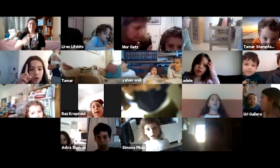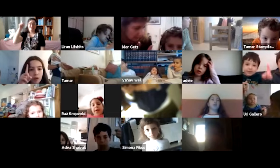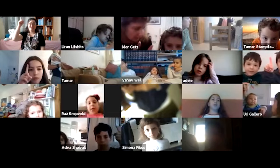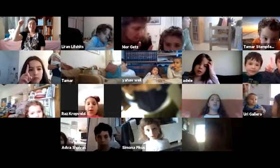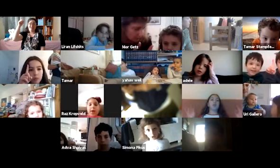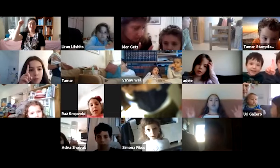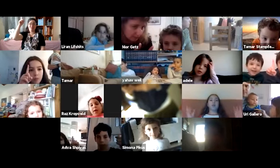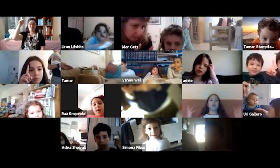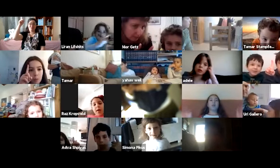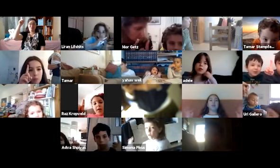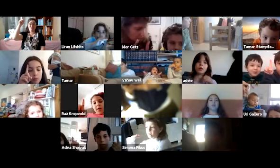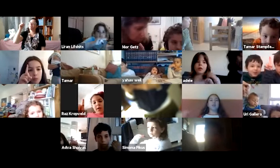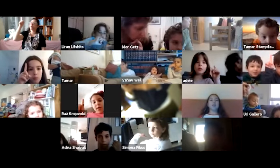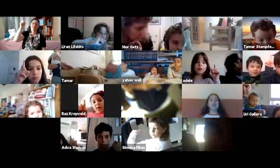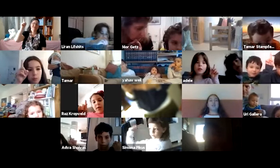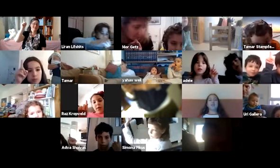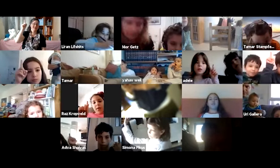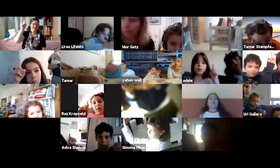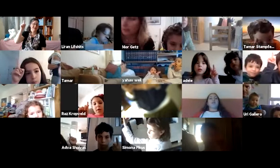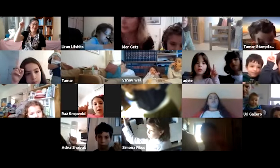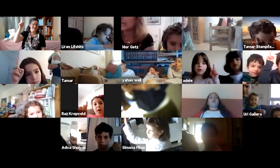אלוהינו. אנחנו מצביעים כלפי מעלה.